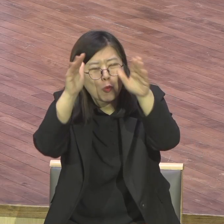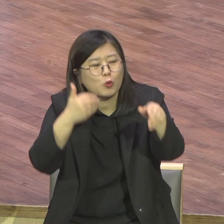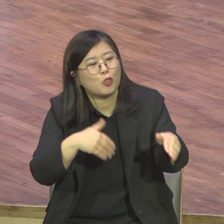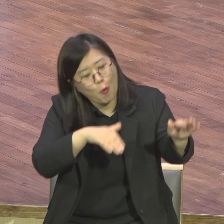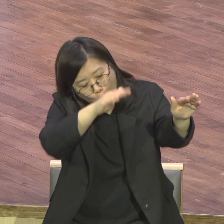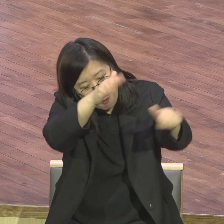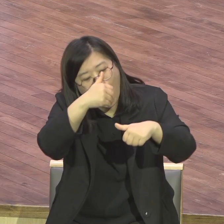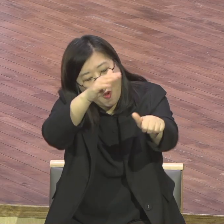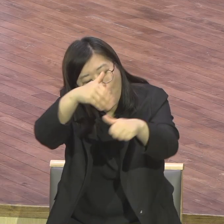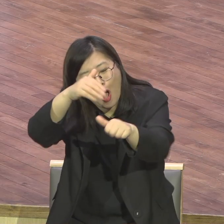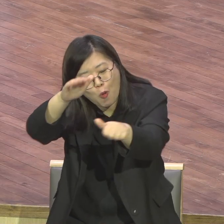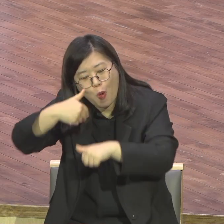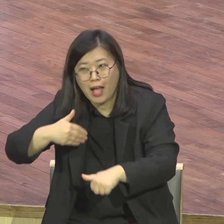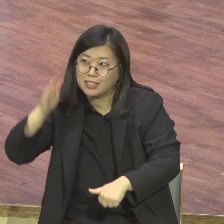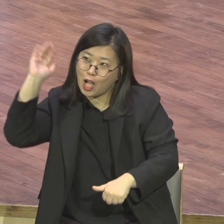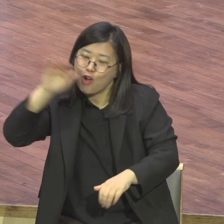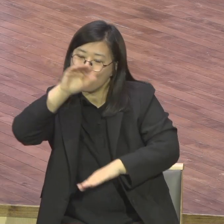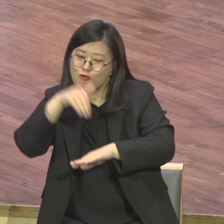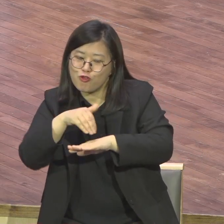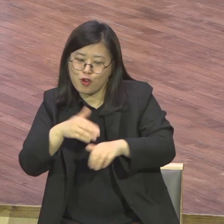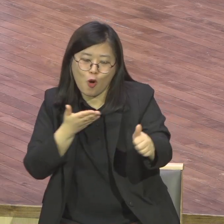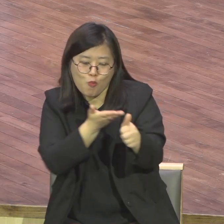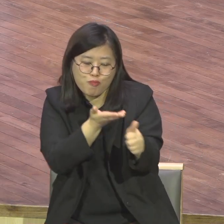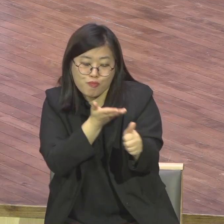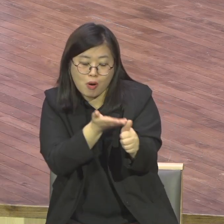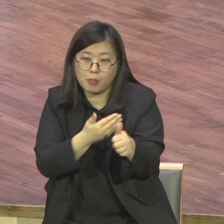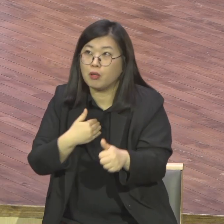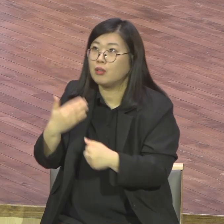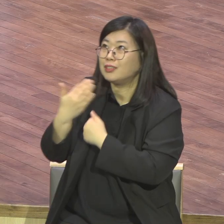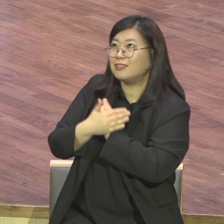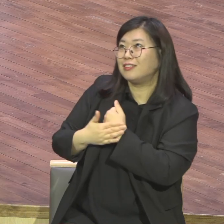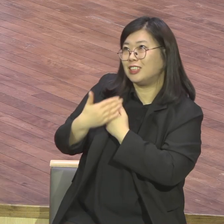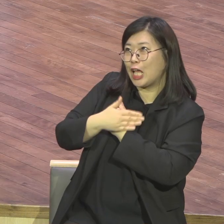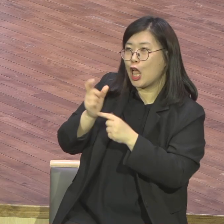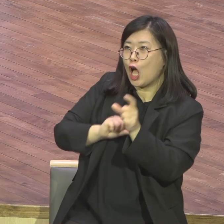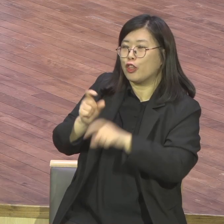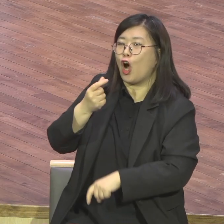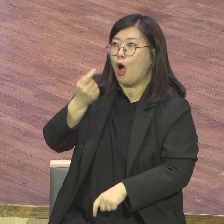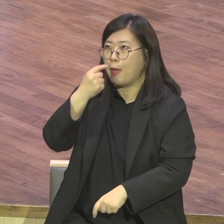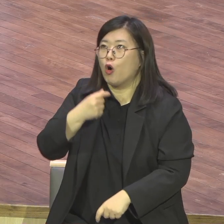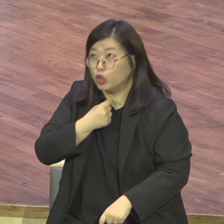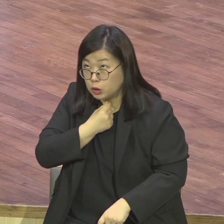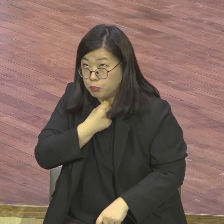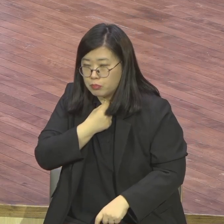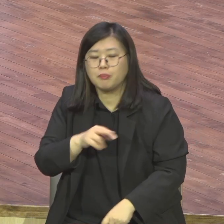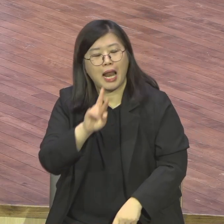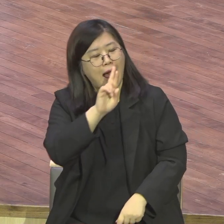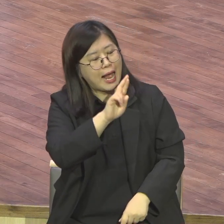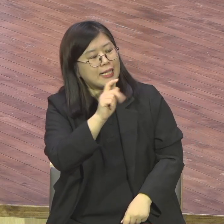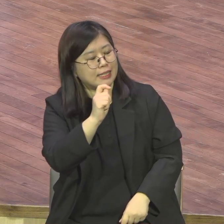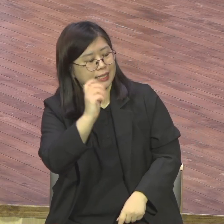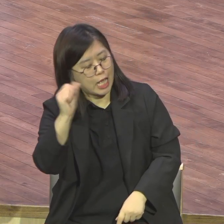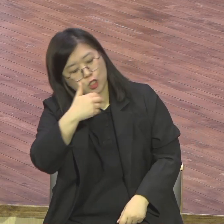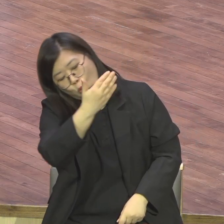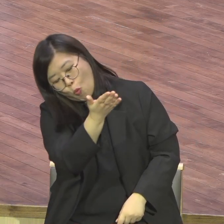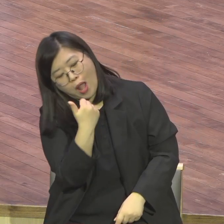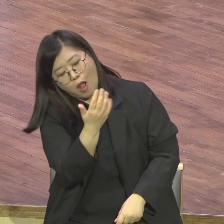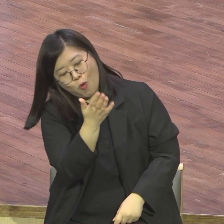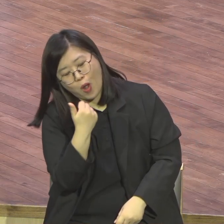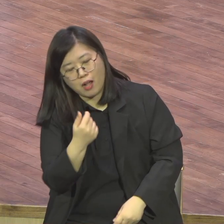RTS로 또 지역의 평신도들에게는 VTS로 그래서 어떻게 하든지 직업을 일할 수 있도록